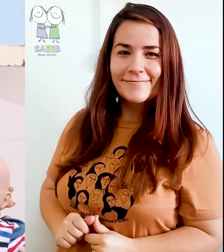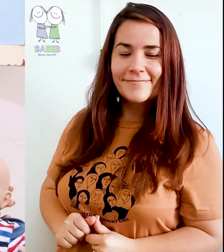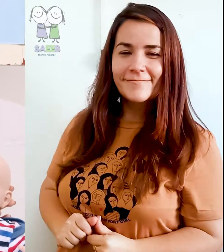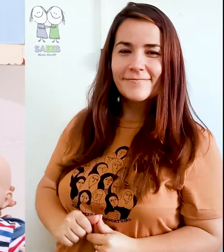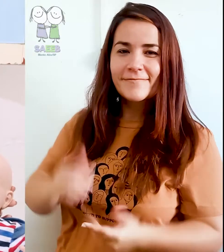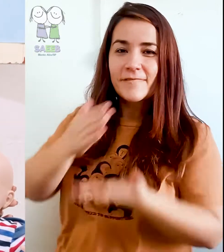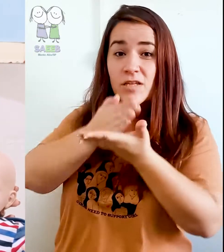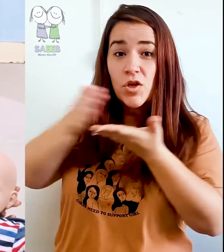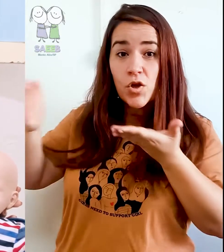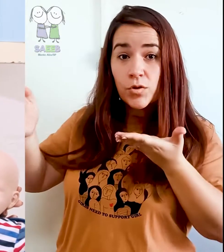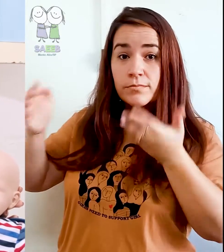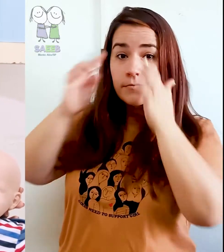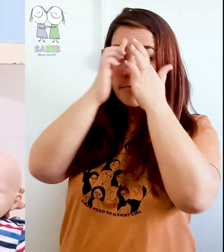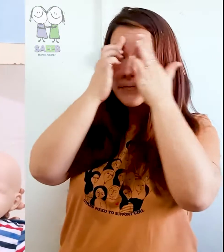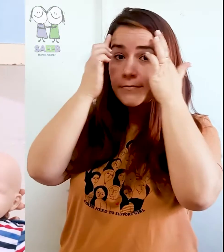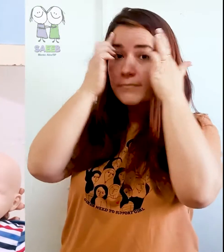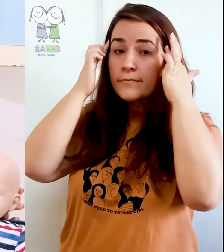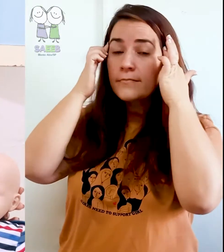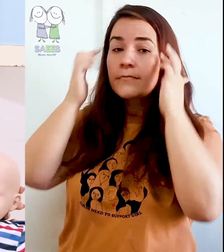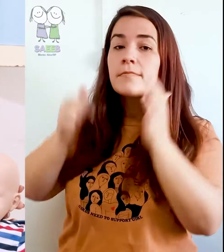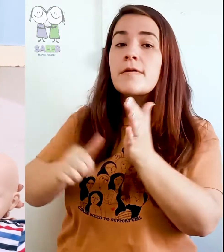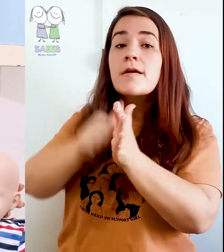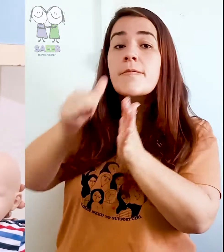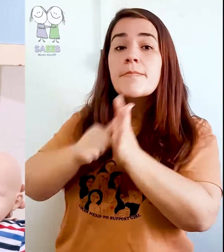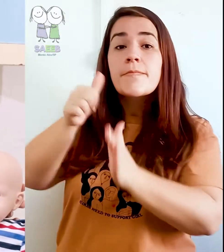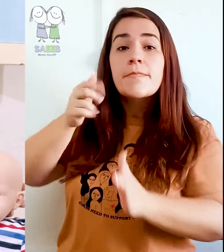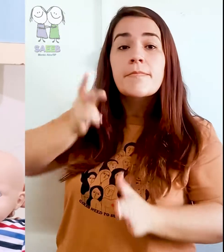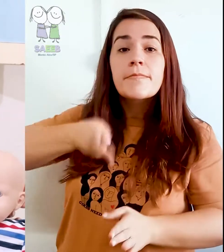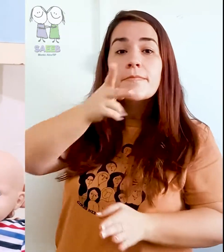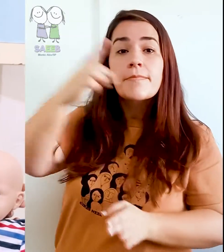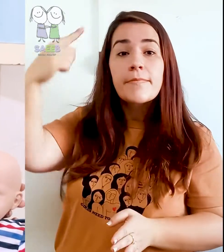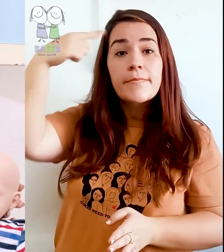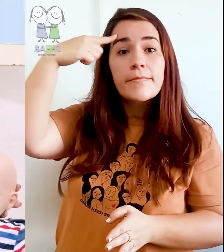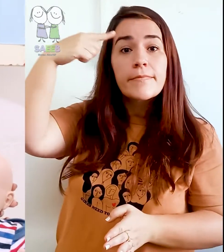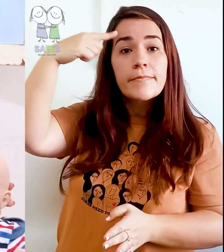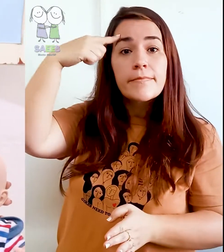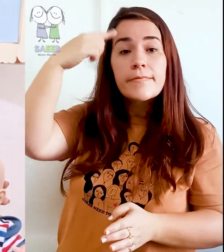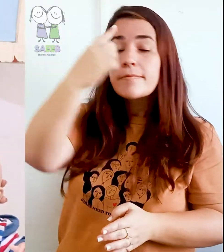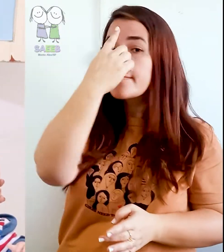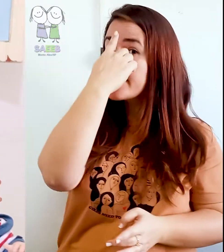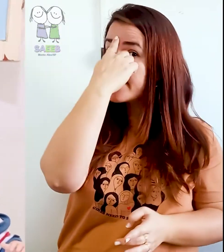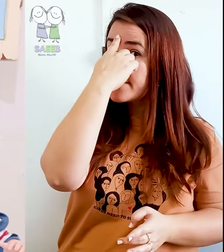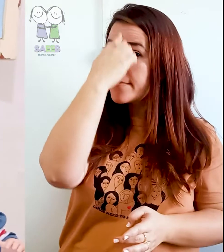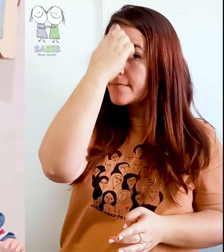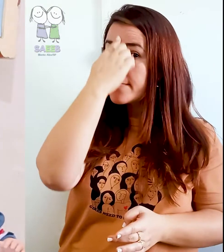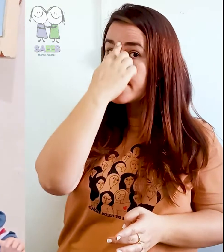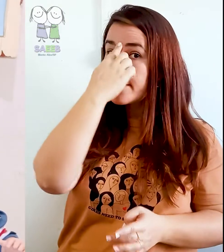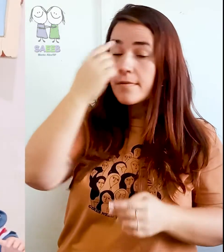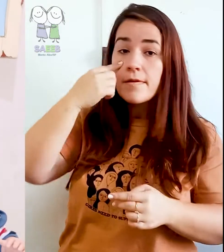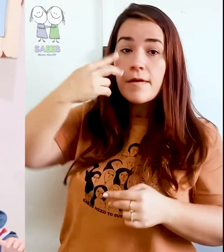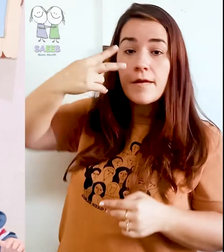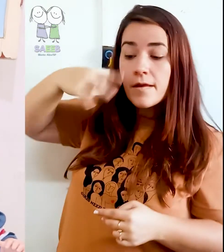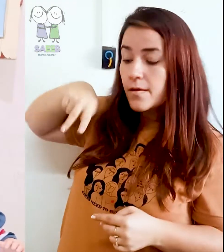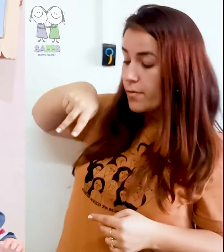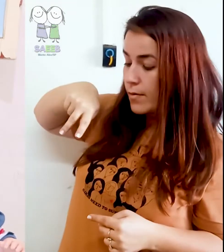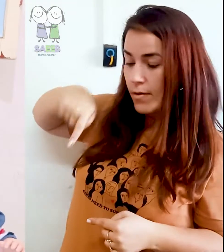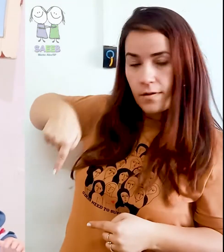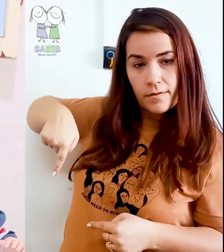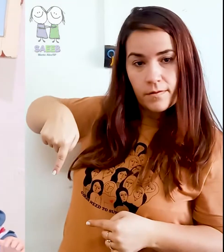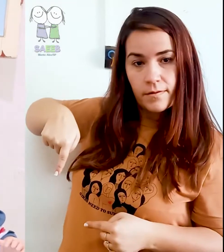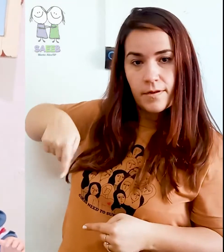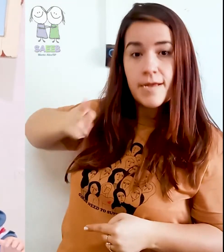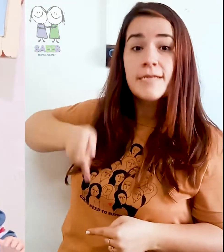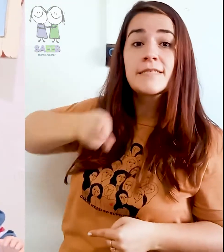e aí a gente começa a massagear. Primeiro a gente começa na testa. Então, entre as sobrancelhas, a gente faz movimentos de